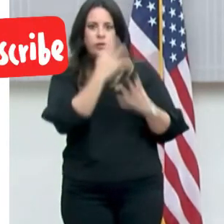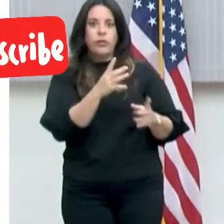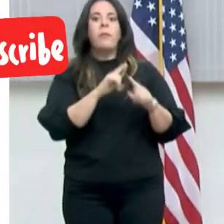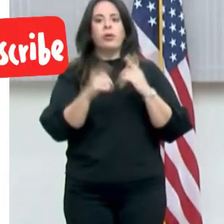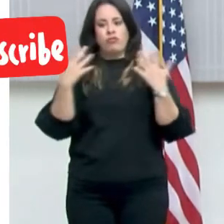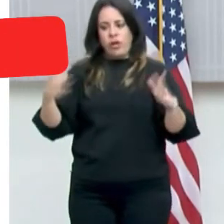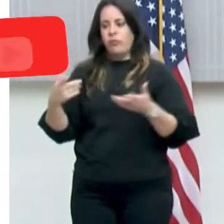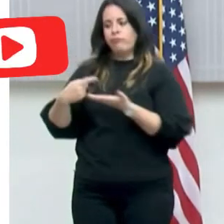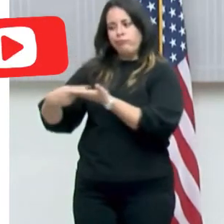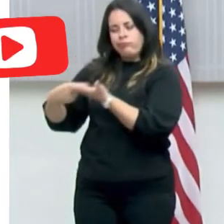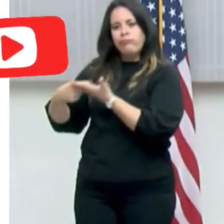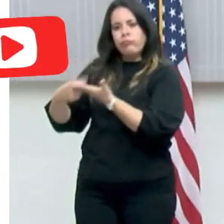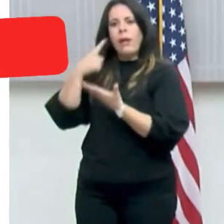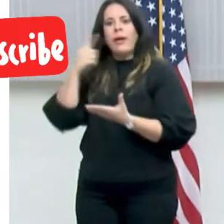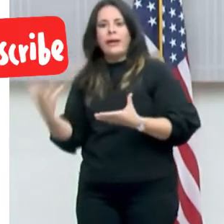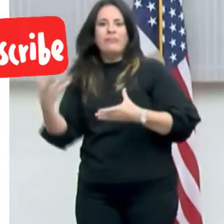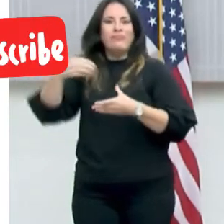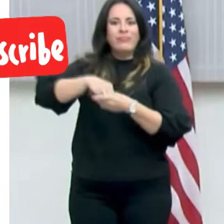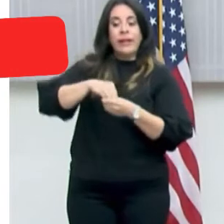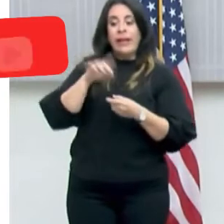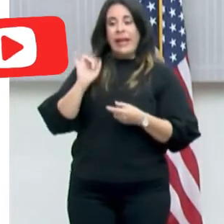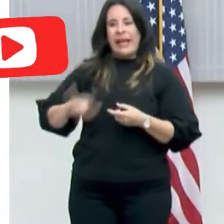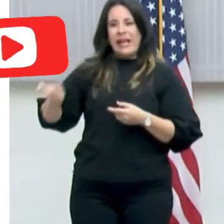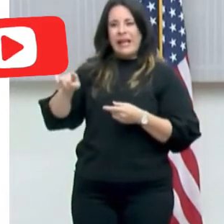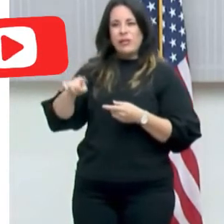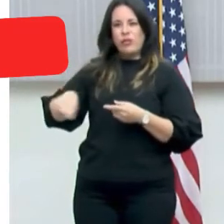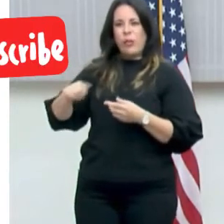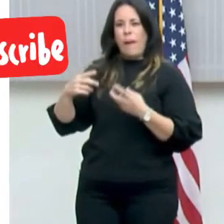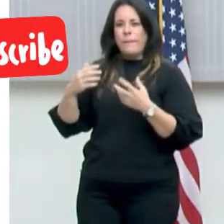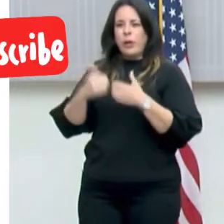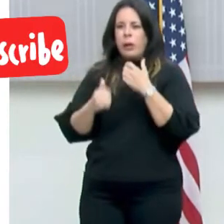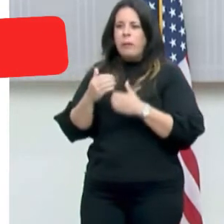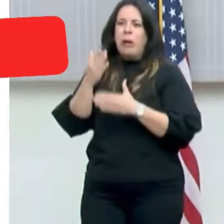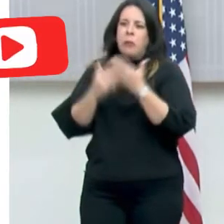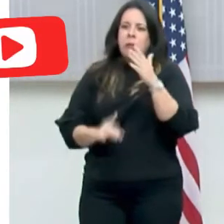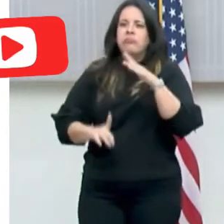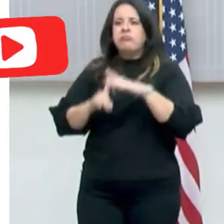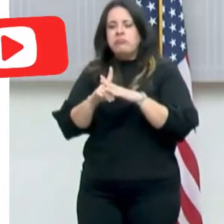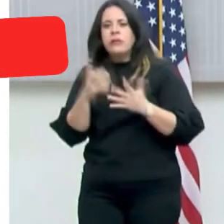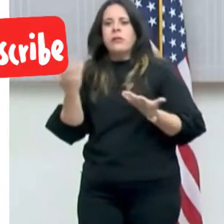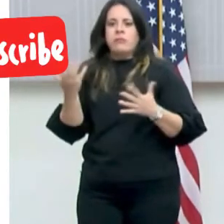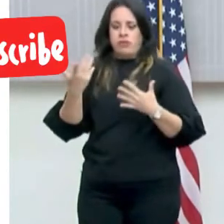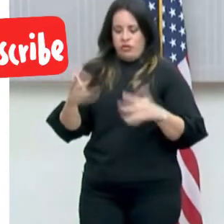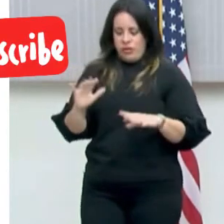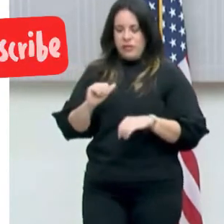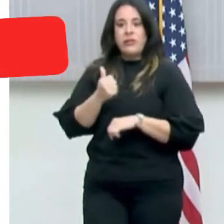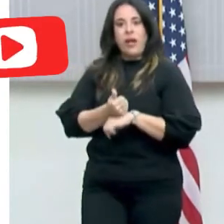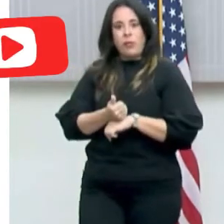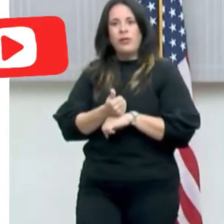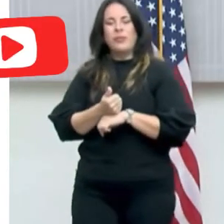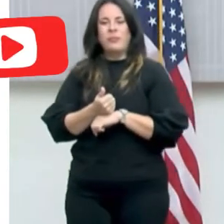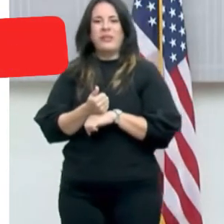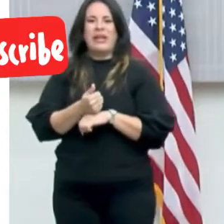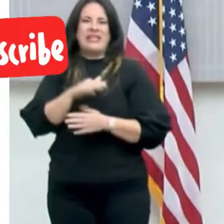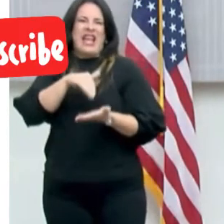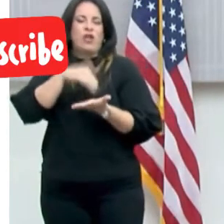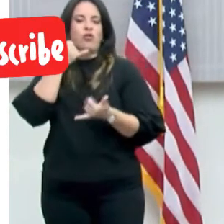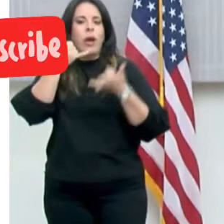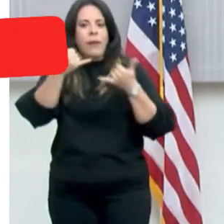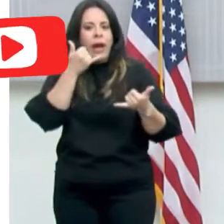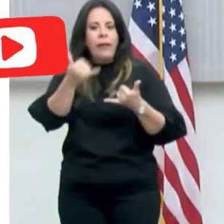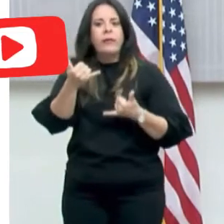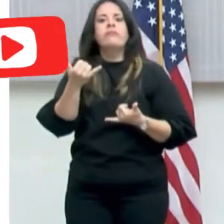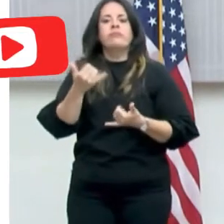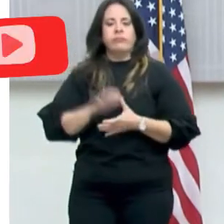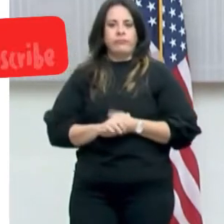haciendo las gestiones. Así que esos escollos, que es lo único que ha sucedido y por eso es se estableció el centro de llamadas, también los